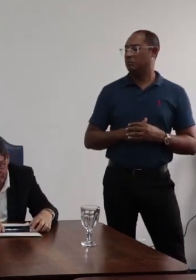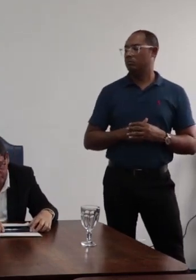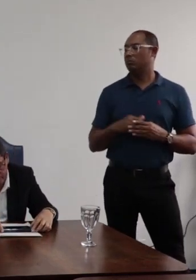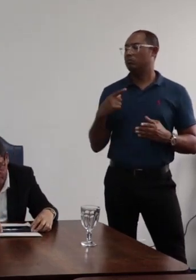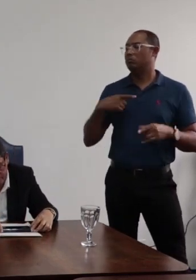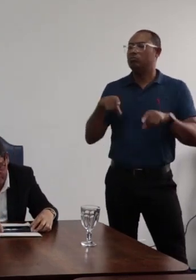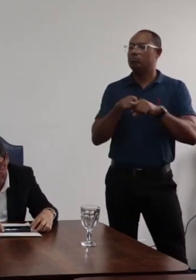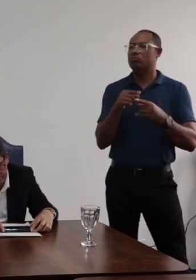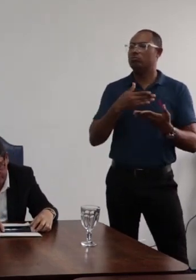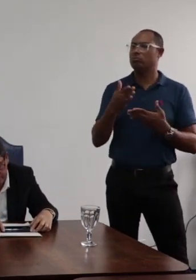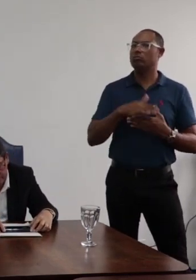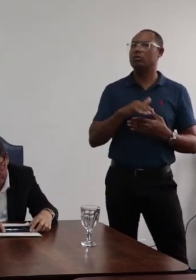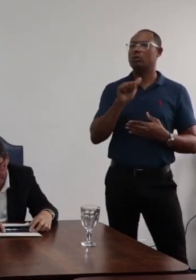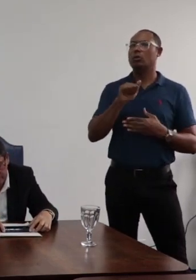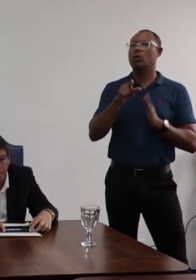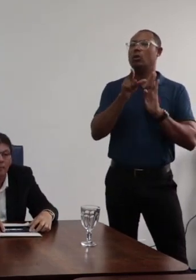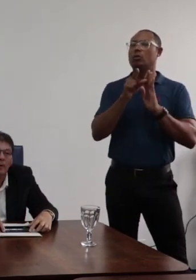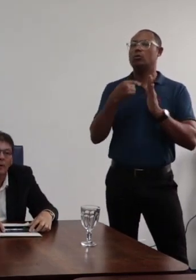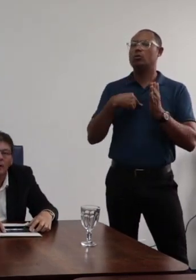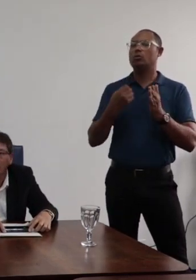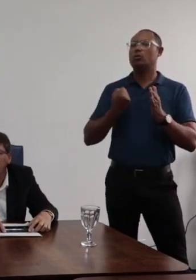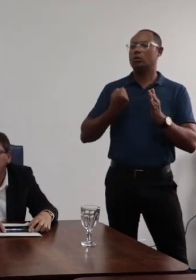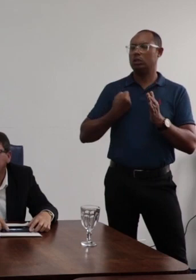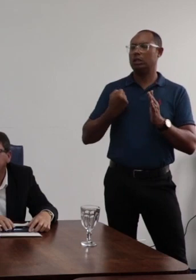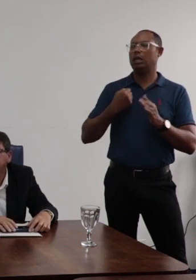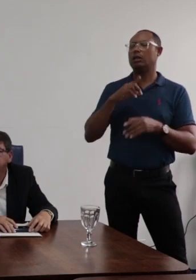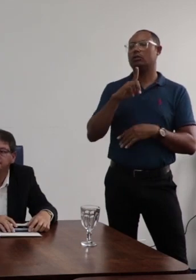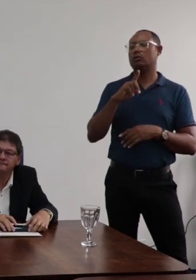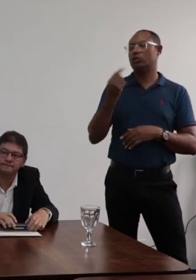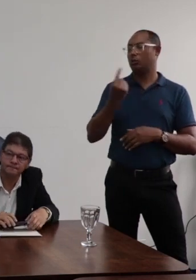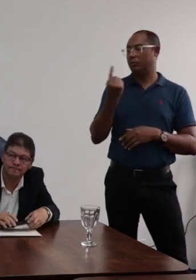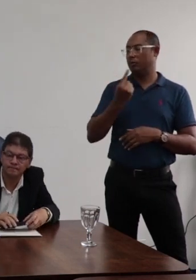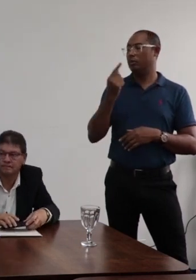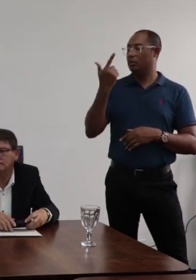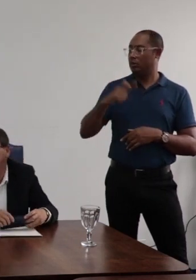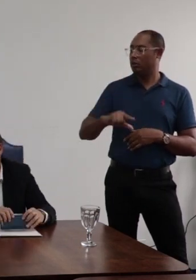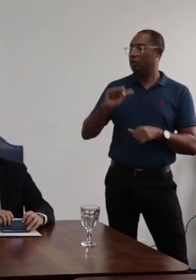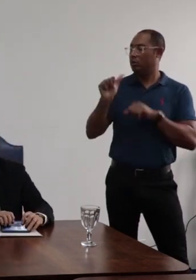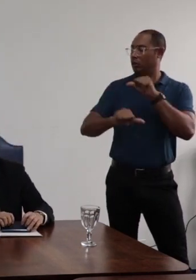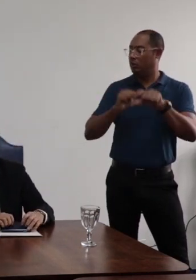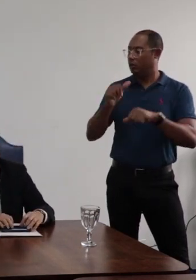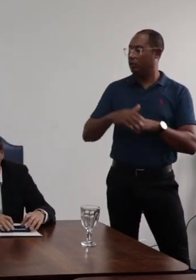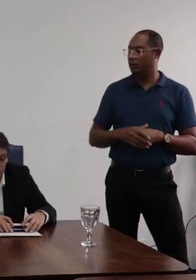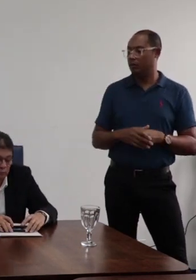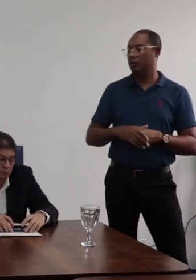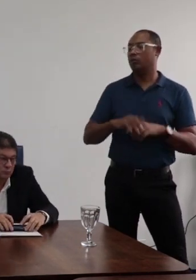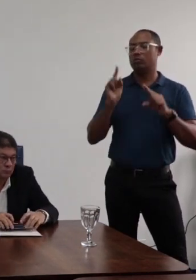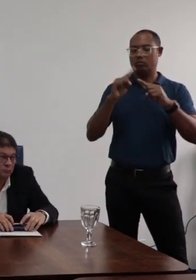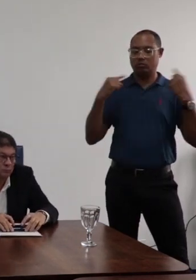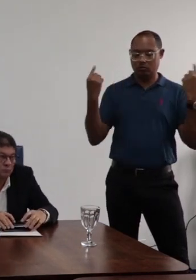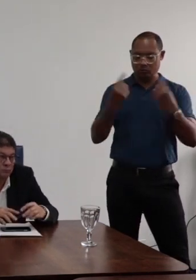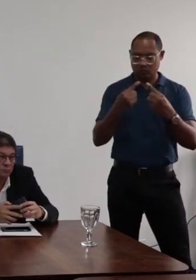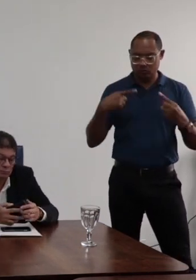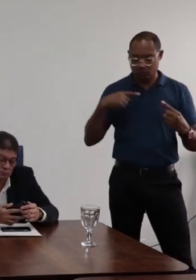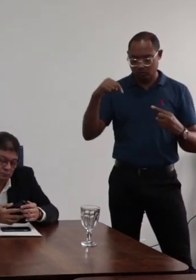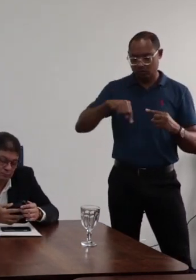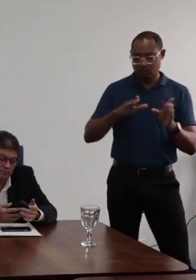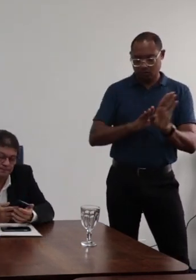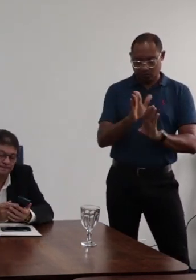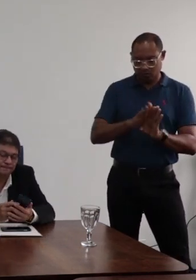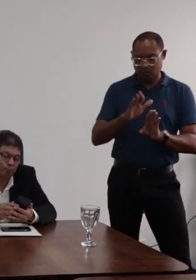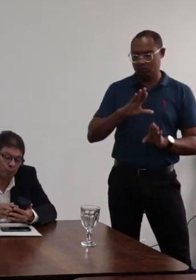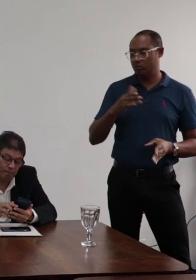destacamos aí no artigo 1º, a data que será realizada a reunião deste